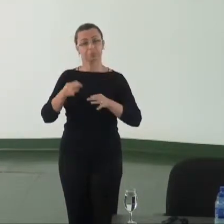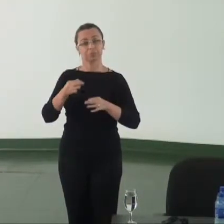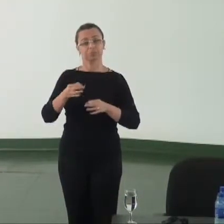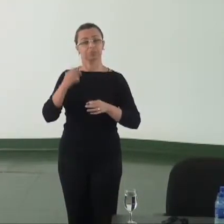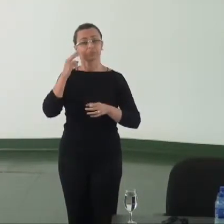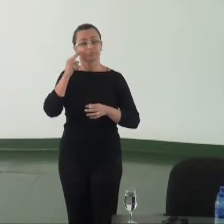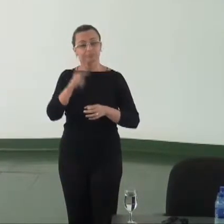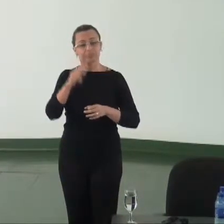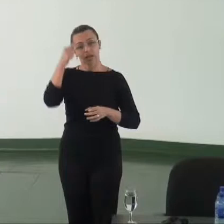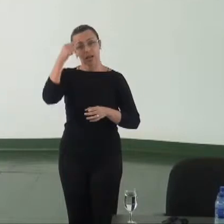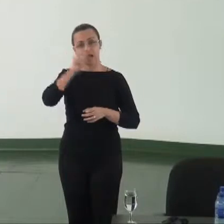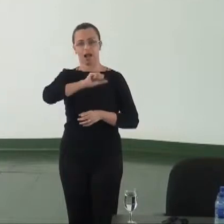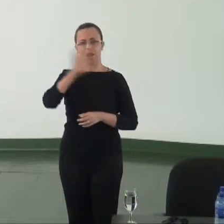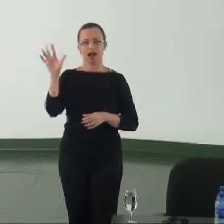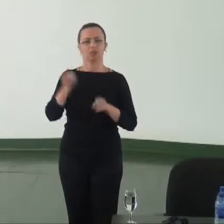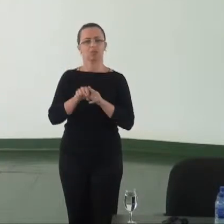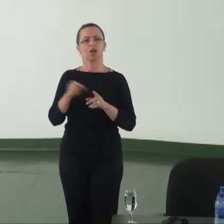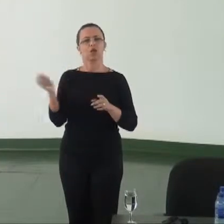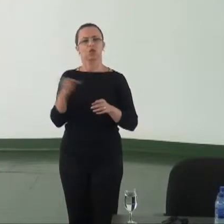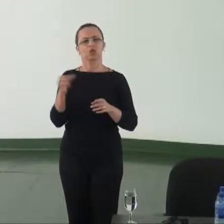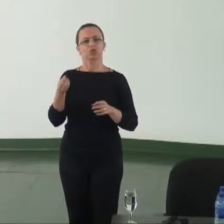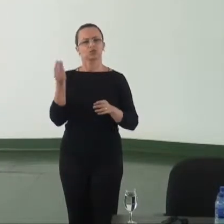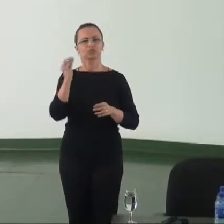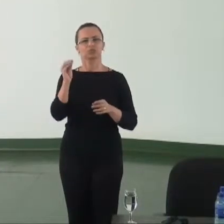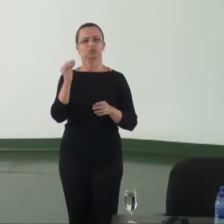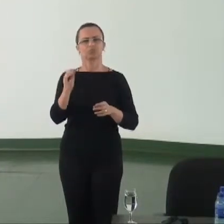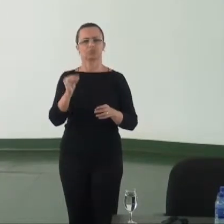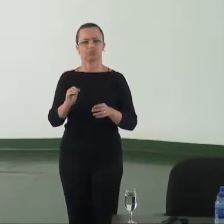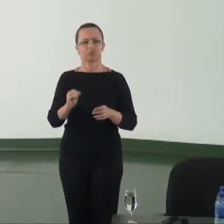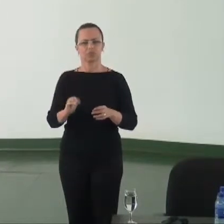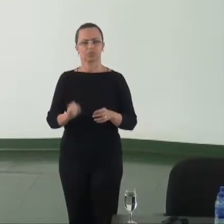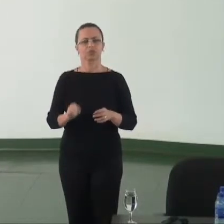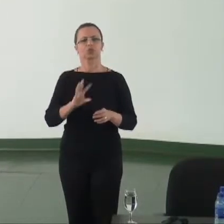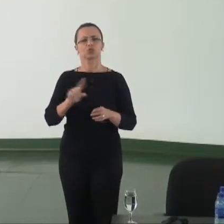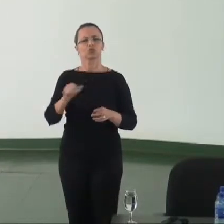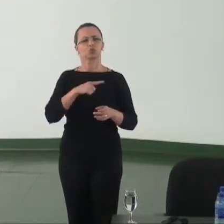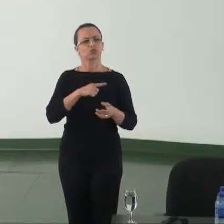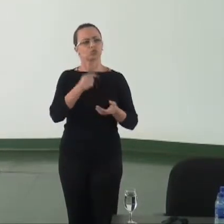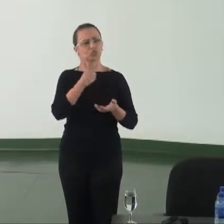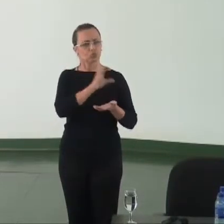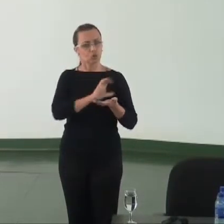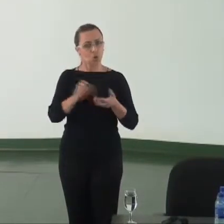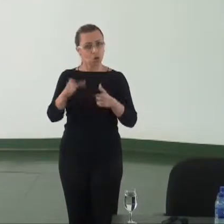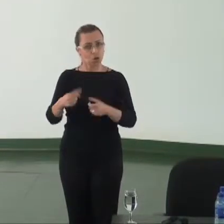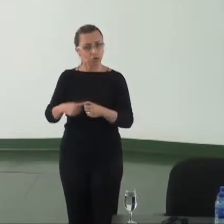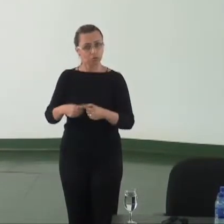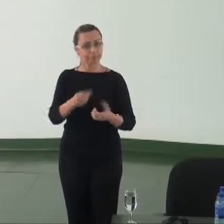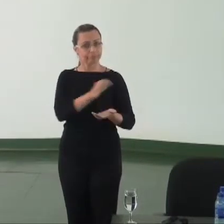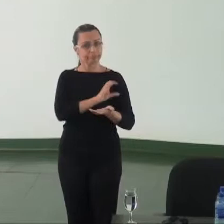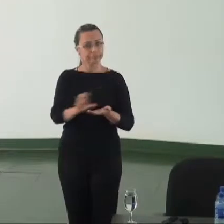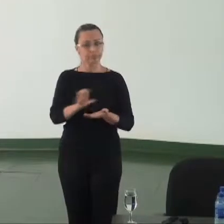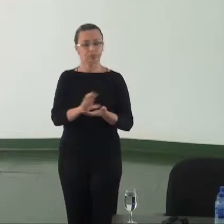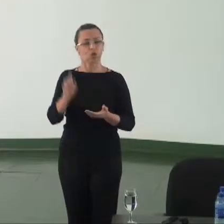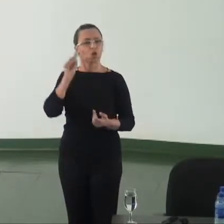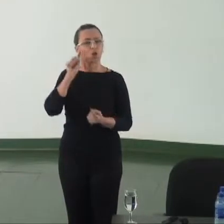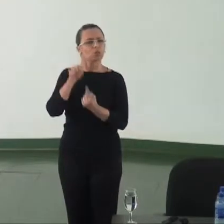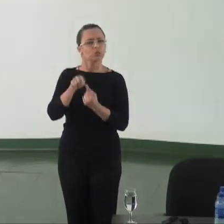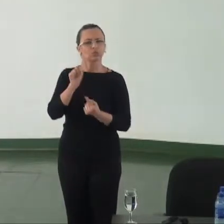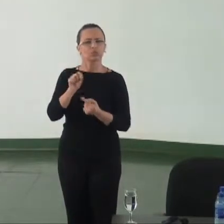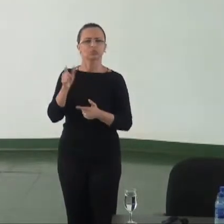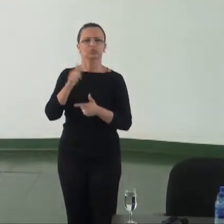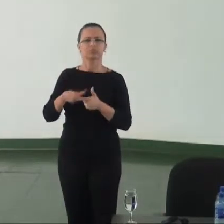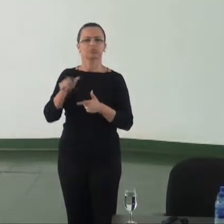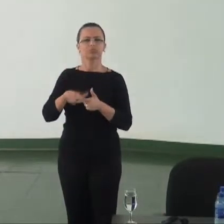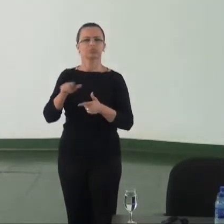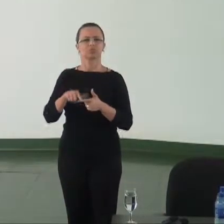inteligíveis e atualizadas contemplando o registro dos repasses locais e isso objetivando inclusive aquelas questões